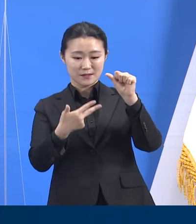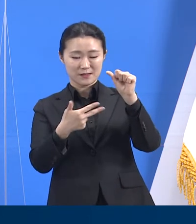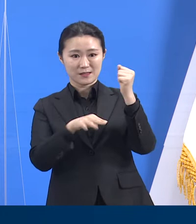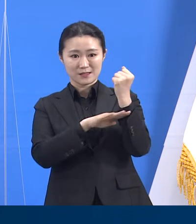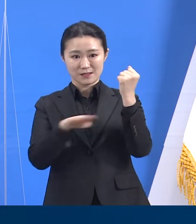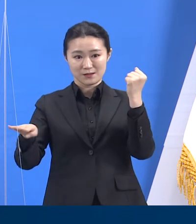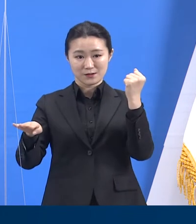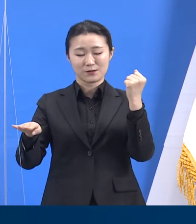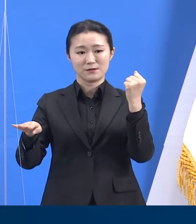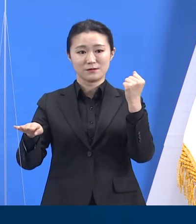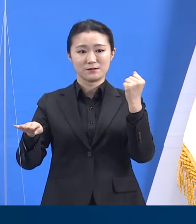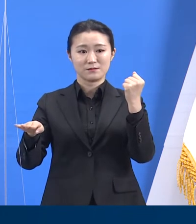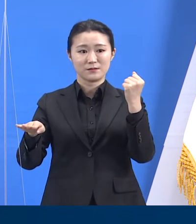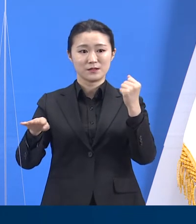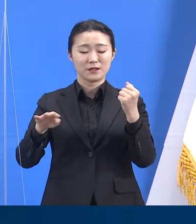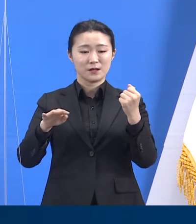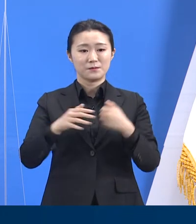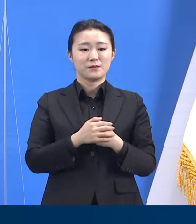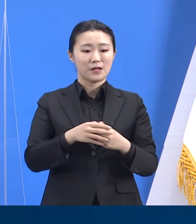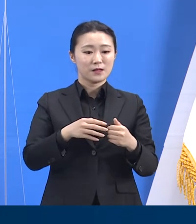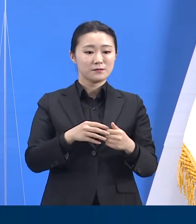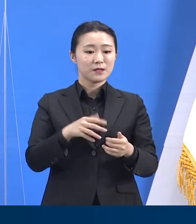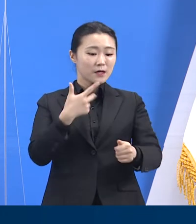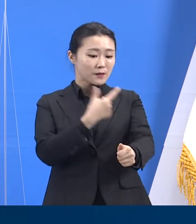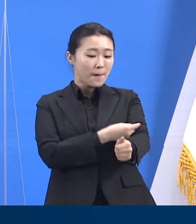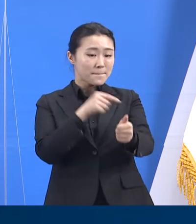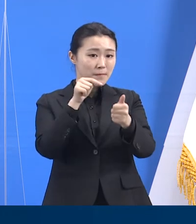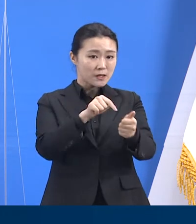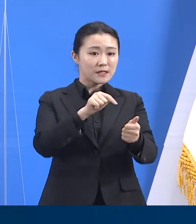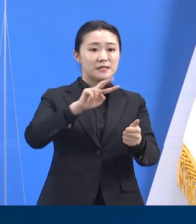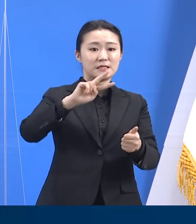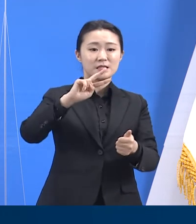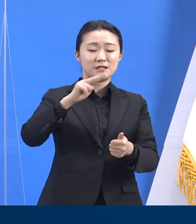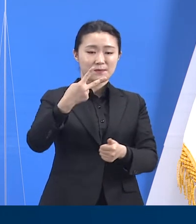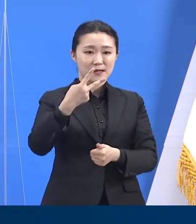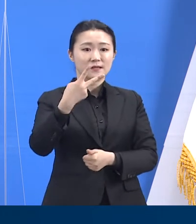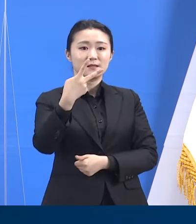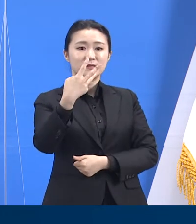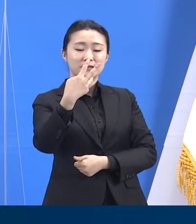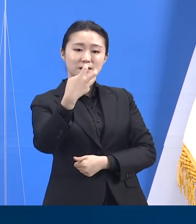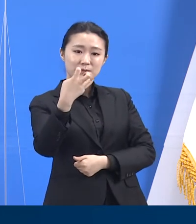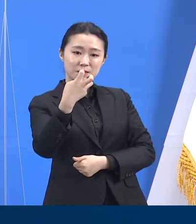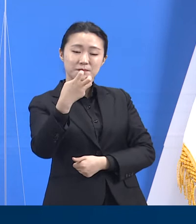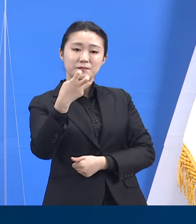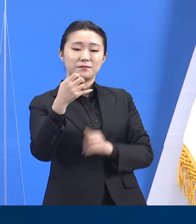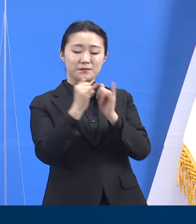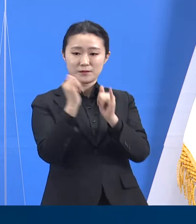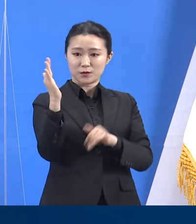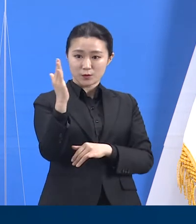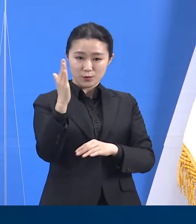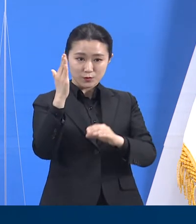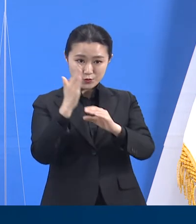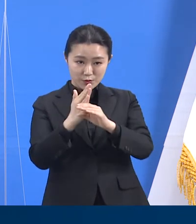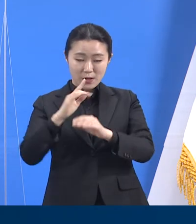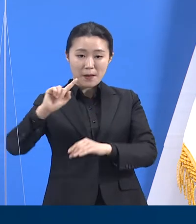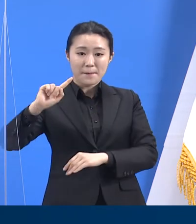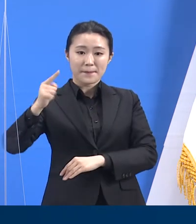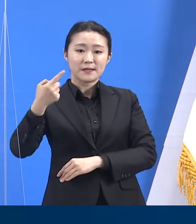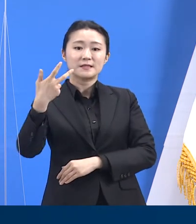대상자 231만 649명 중 175만 7,423명이